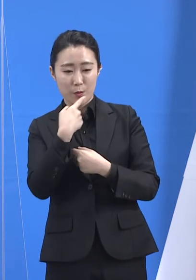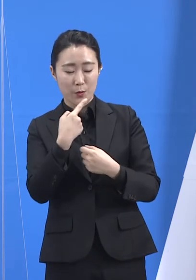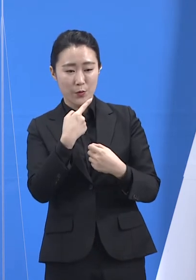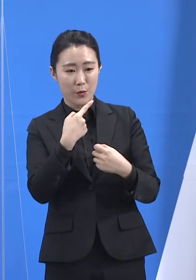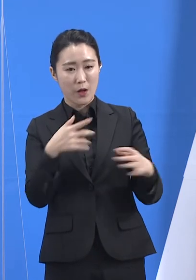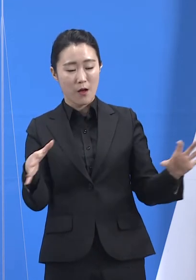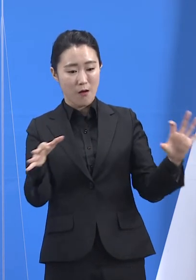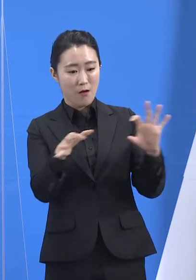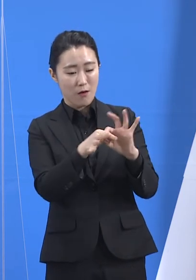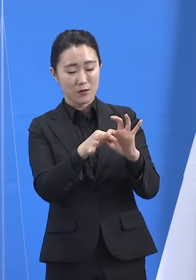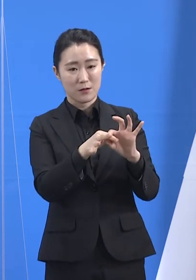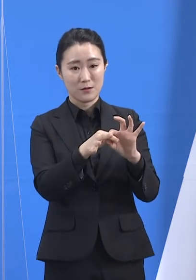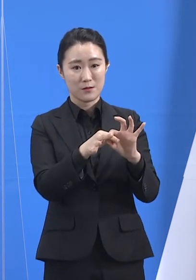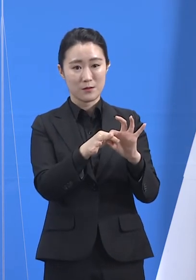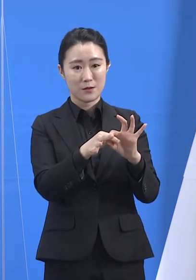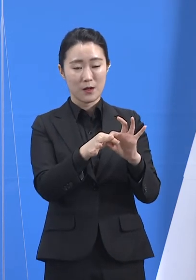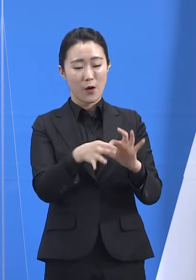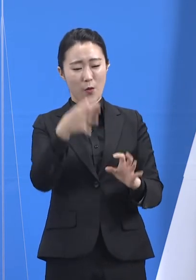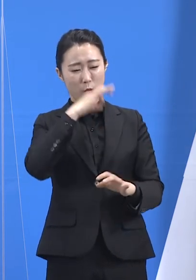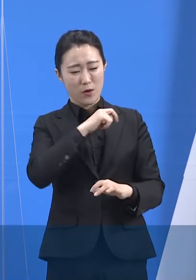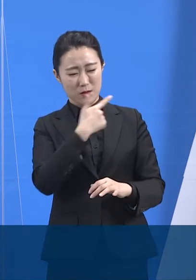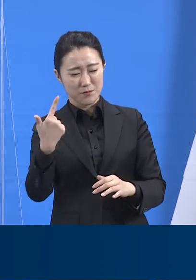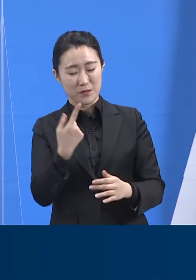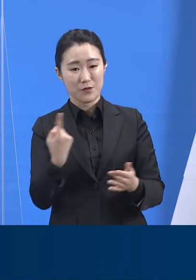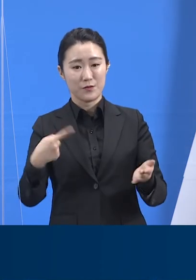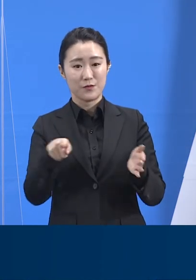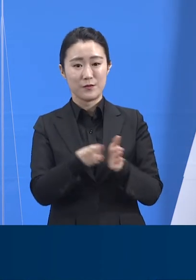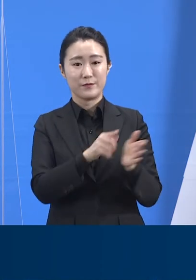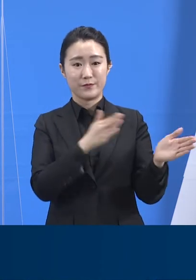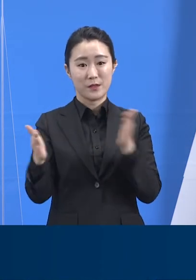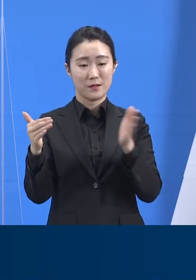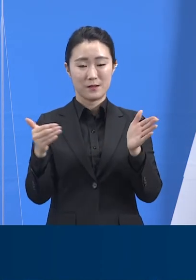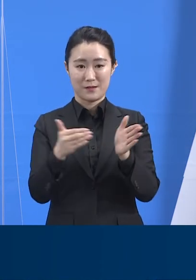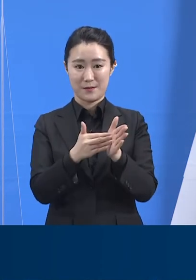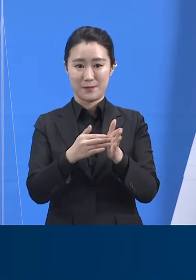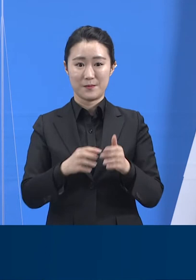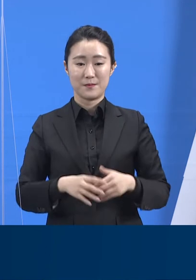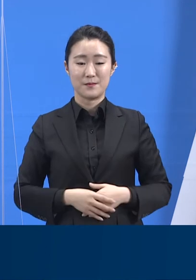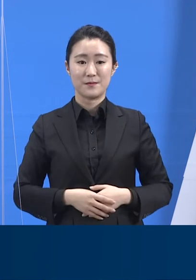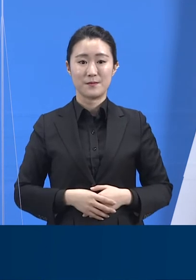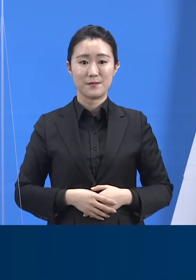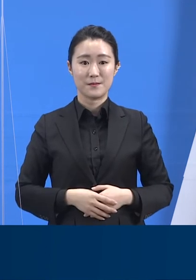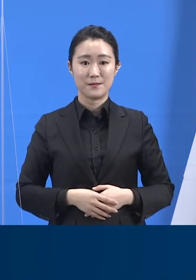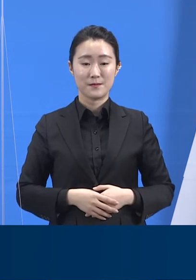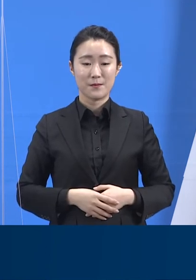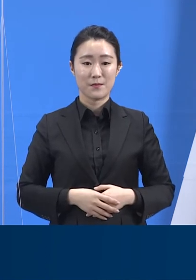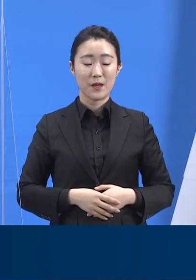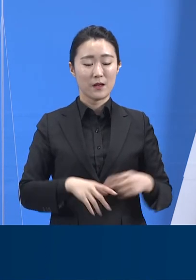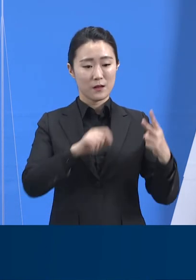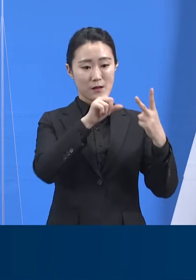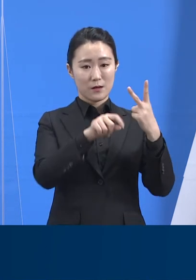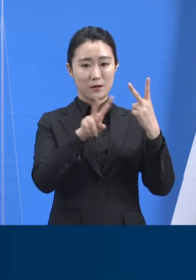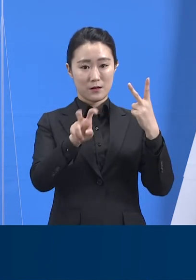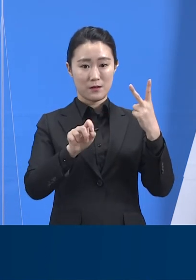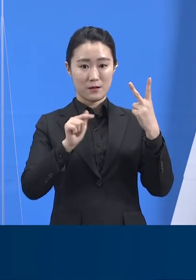준비를 해왔습니다. 오는 26일 코로나19 백신 접종이 실시됩니다.